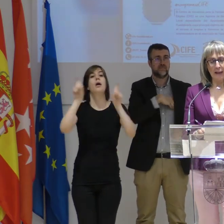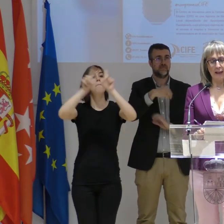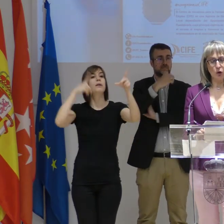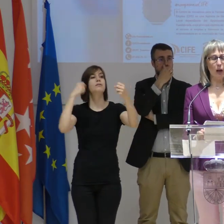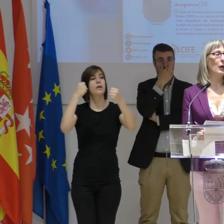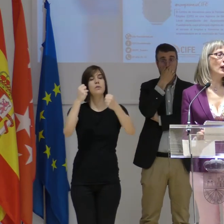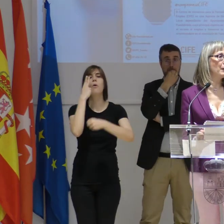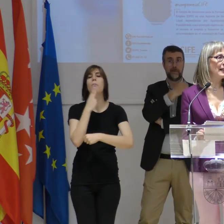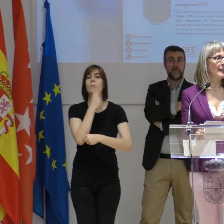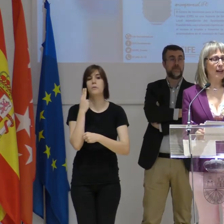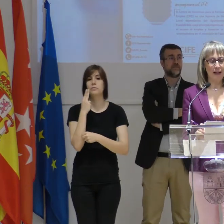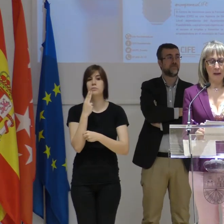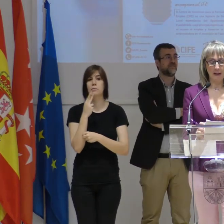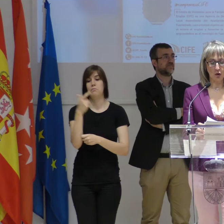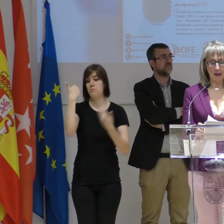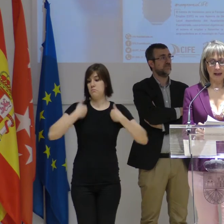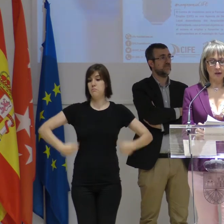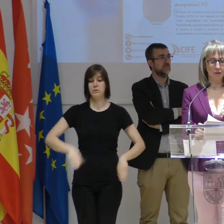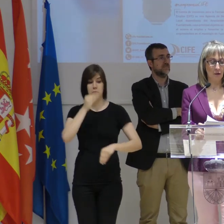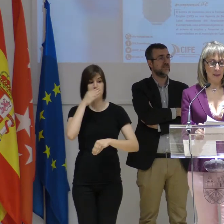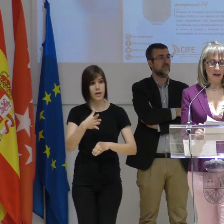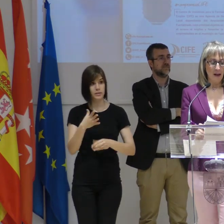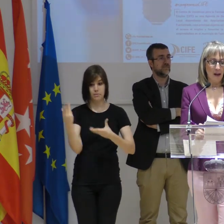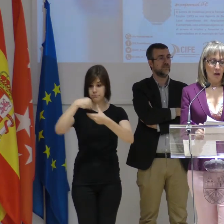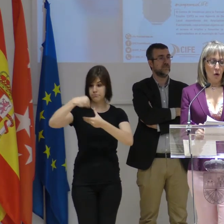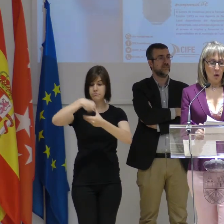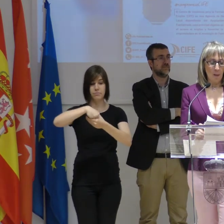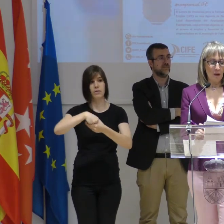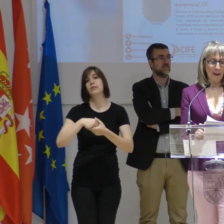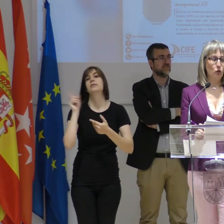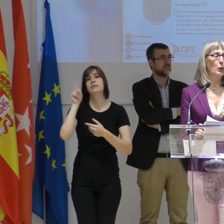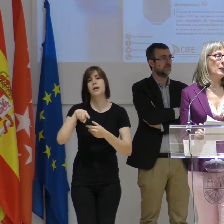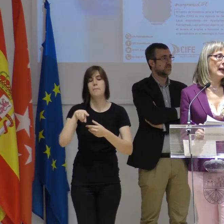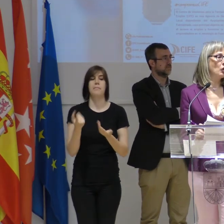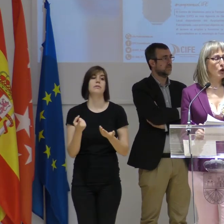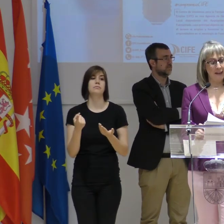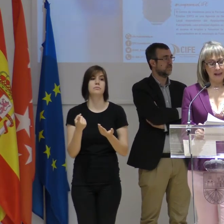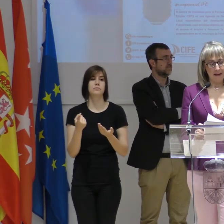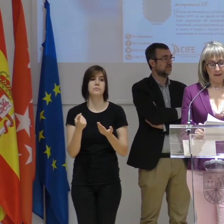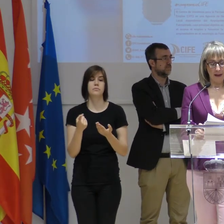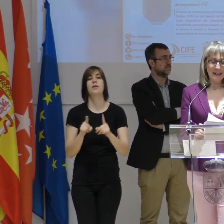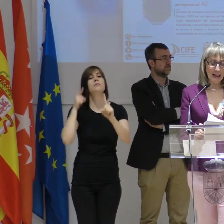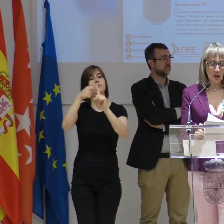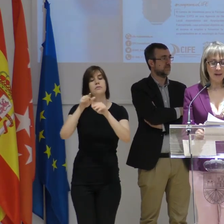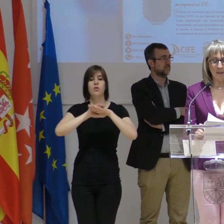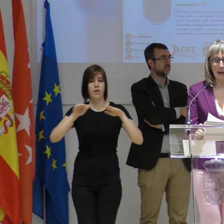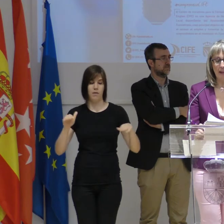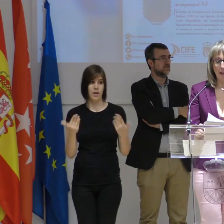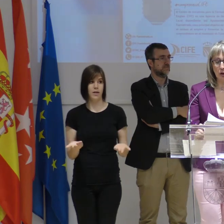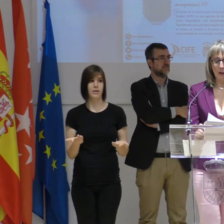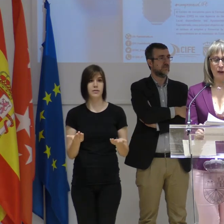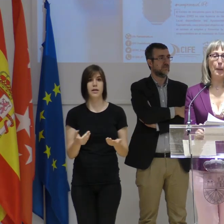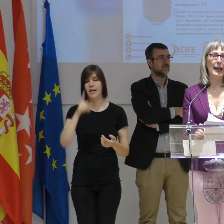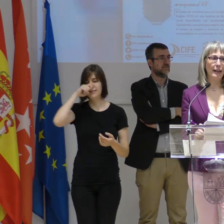comprometidas con la mejora del bienestar de la persona que las conforman como medio para su propia sostenibilidad. Este año recibe la